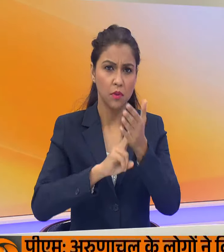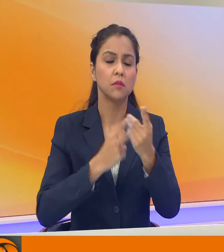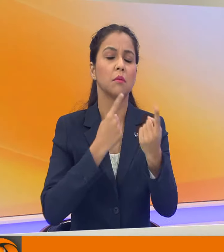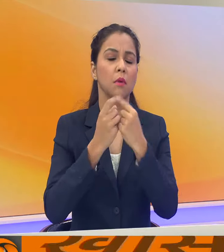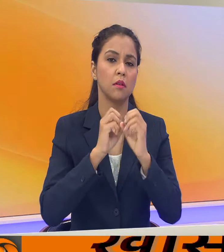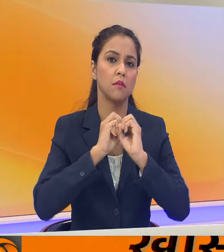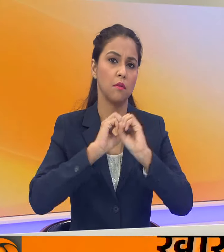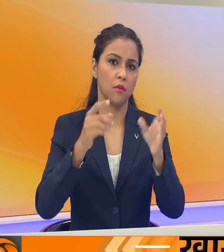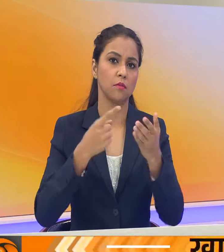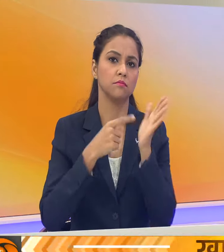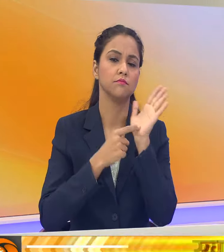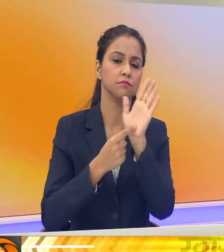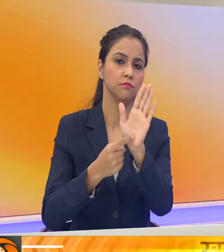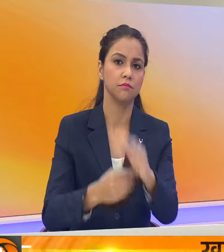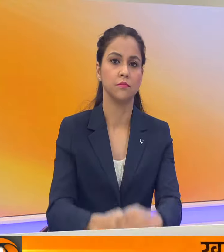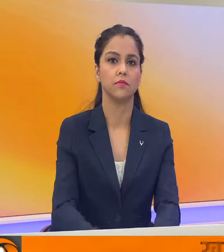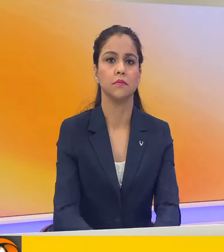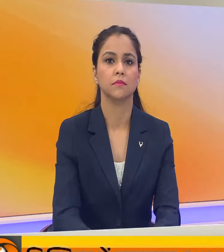में जानकारी दी